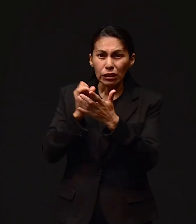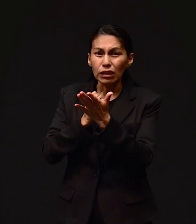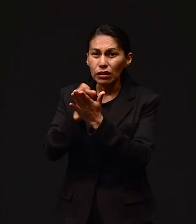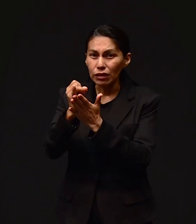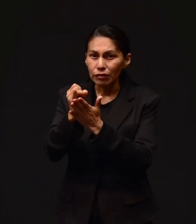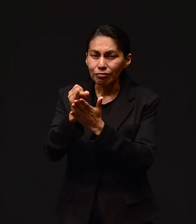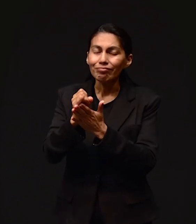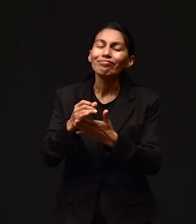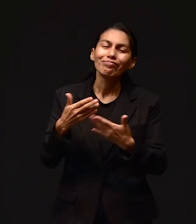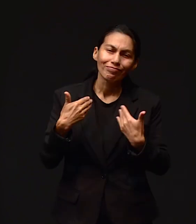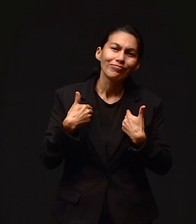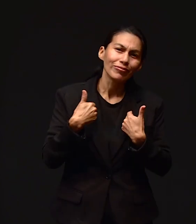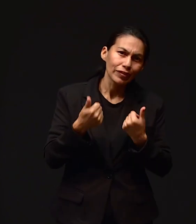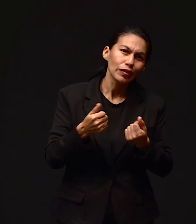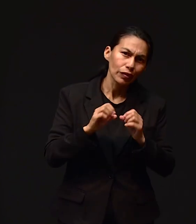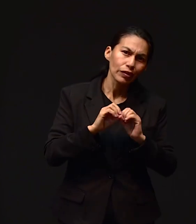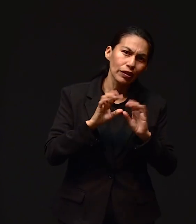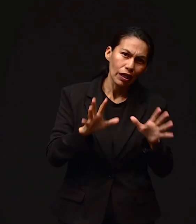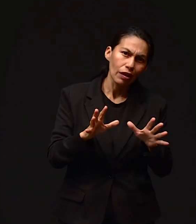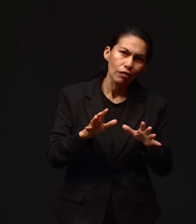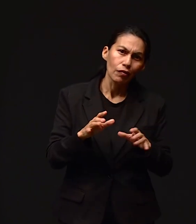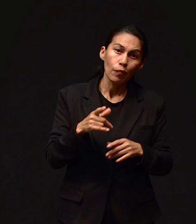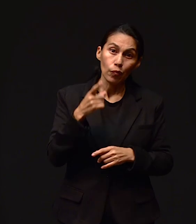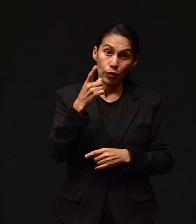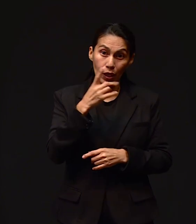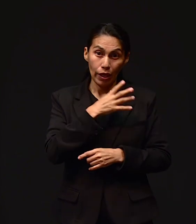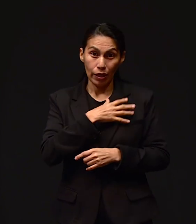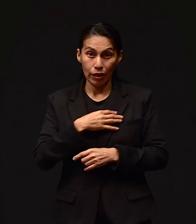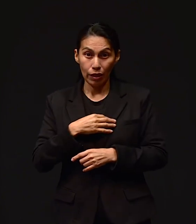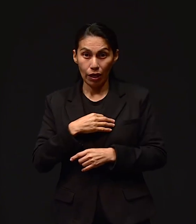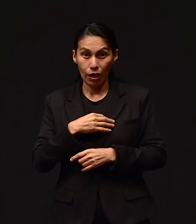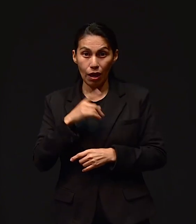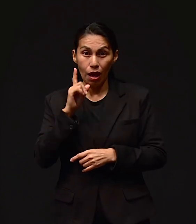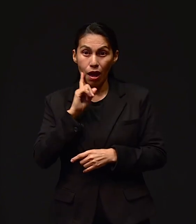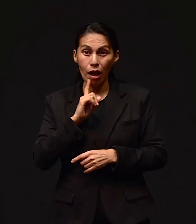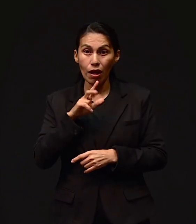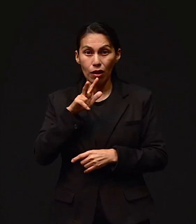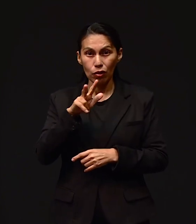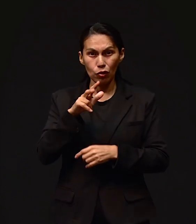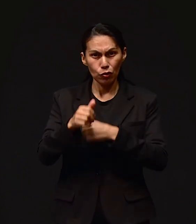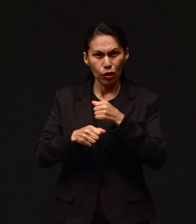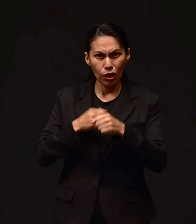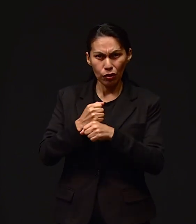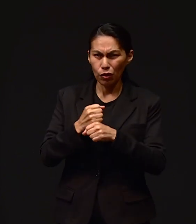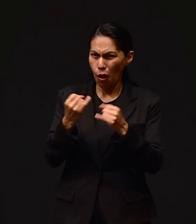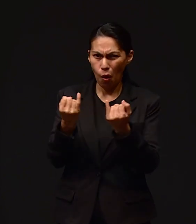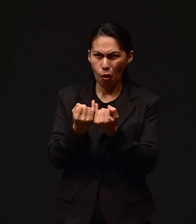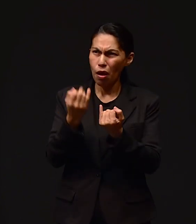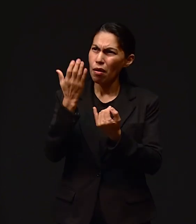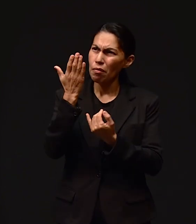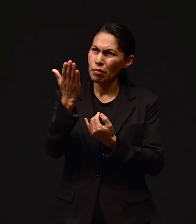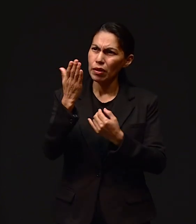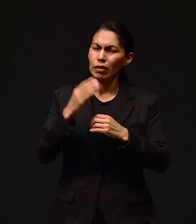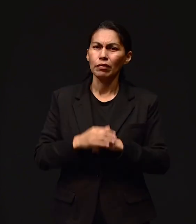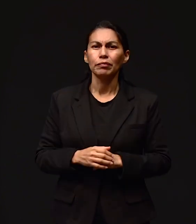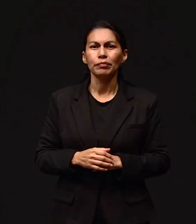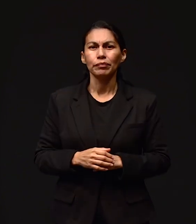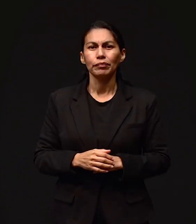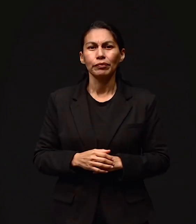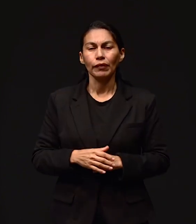Sibia porque tengo una hija de 18 años Y también pido por lo mismo Y vamos a orar por él